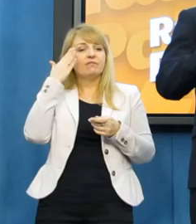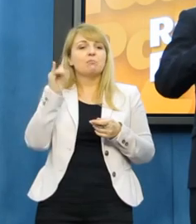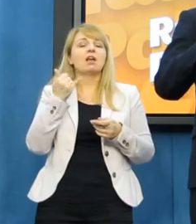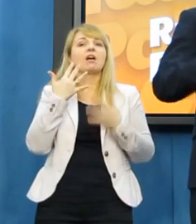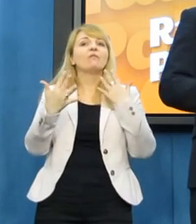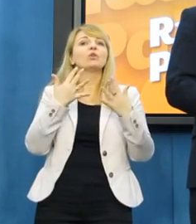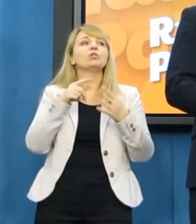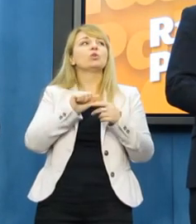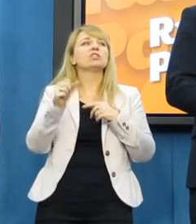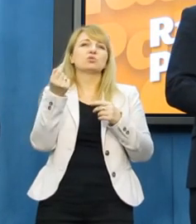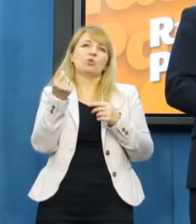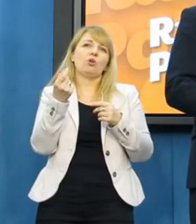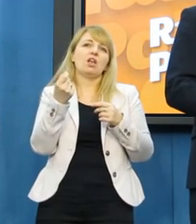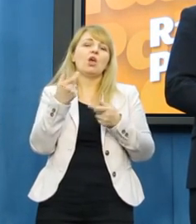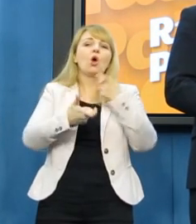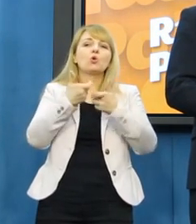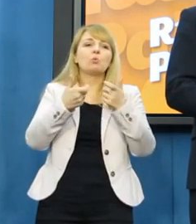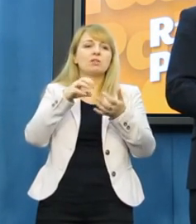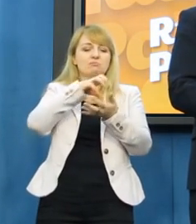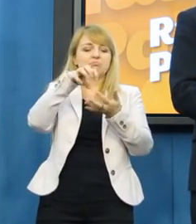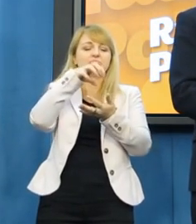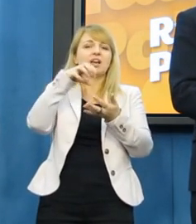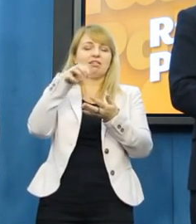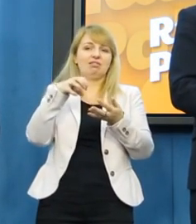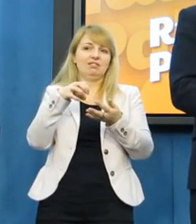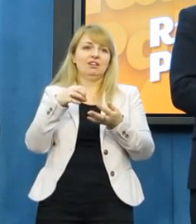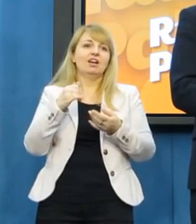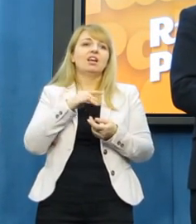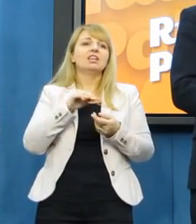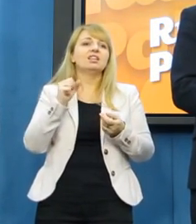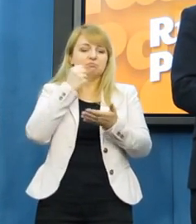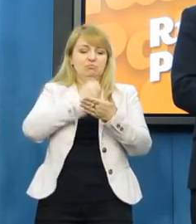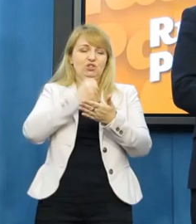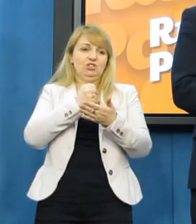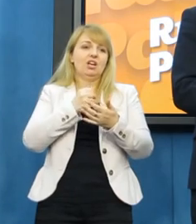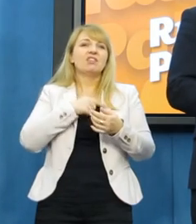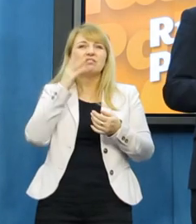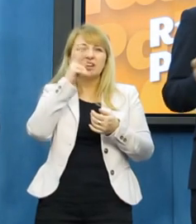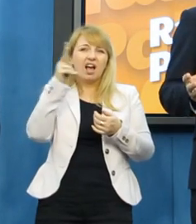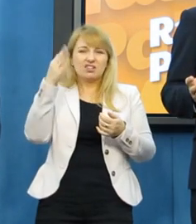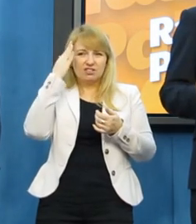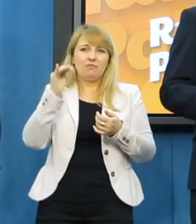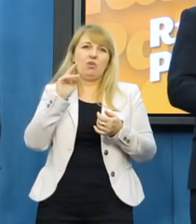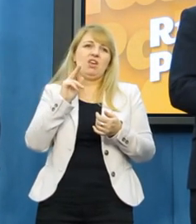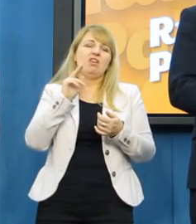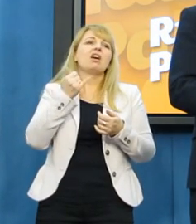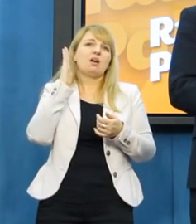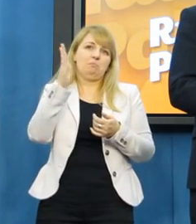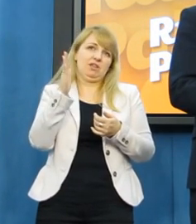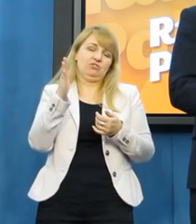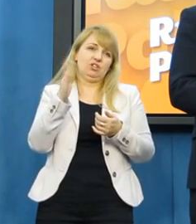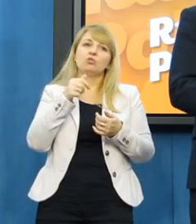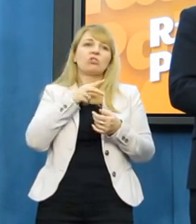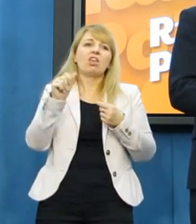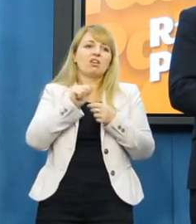Trochę to jest takie bicie piany w tej wplastuszowej jak Pani wie, bo było wiadomo kto co zrobi. Tutaj żadnej niespodzianki nie było. Po